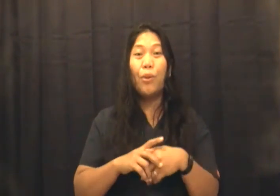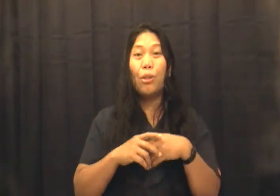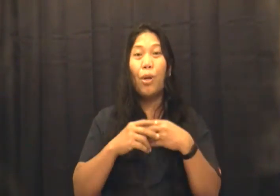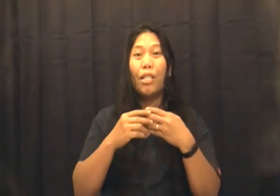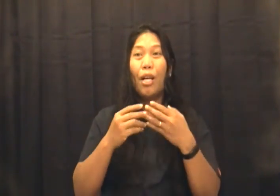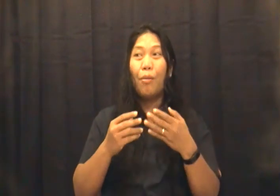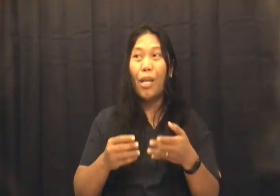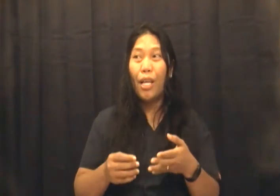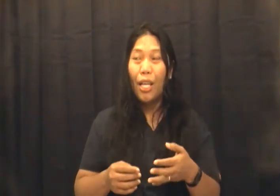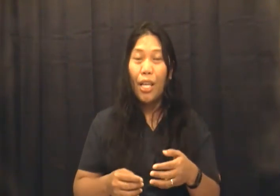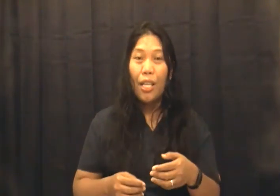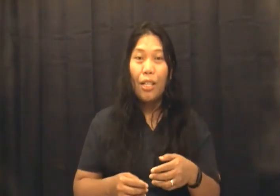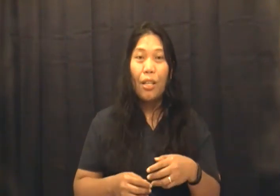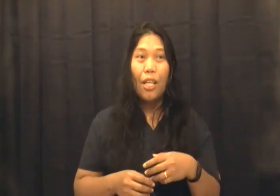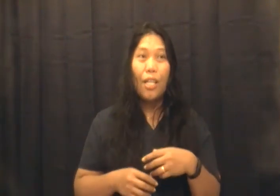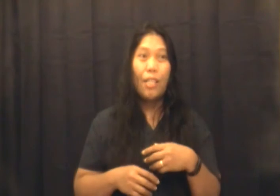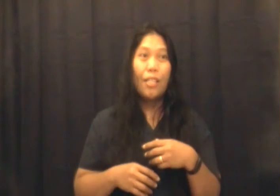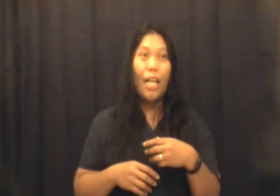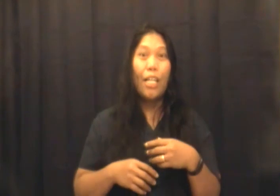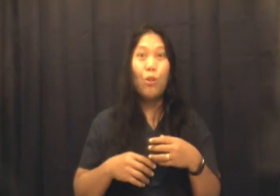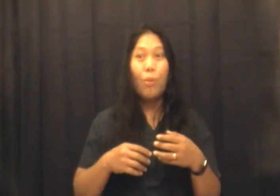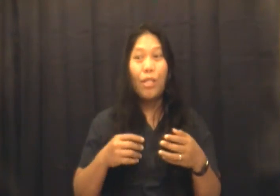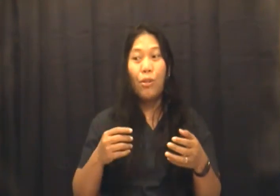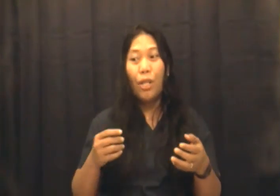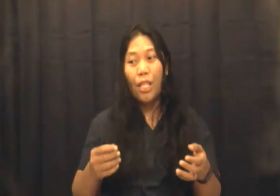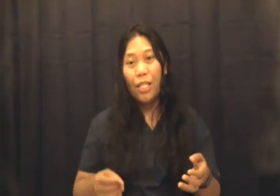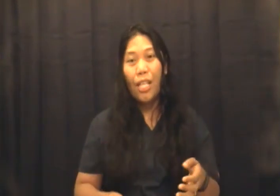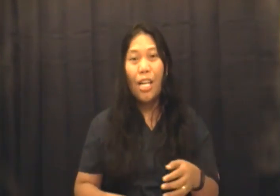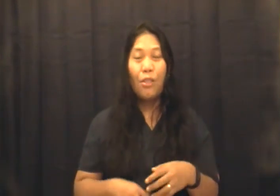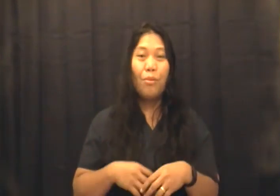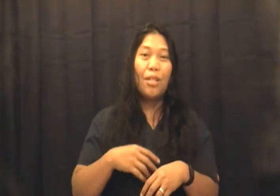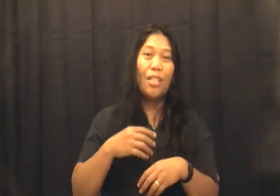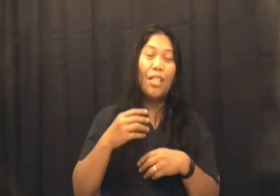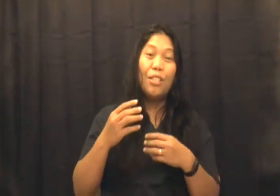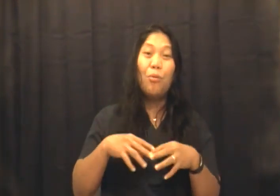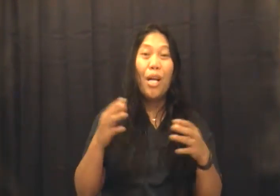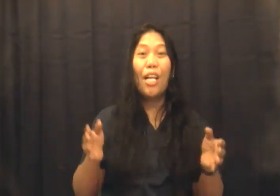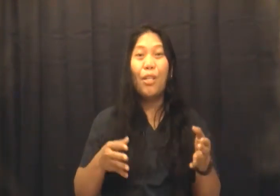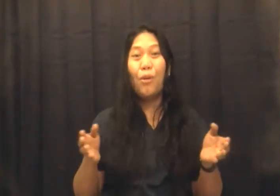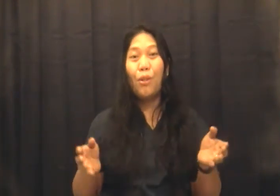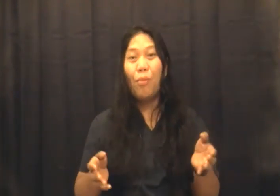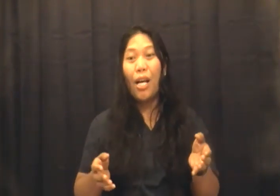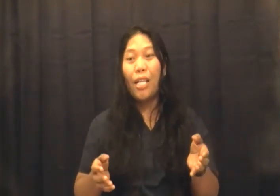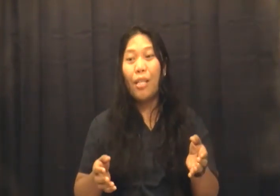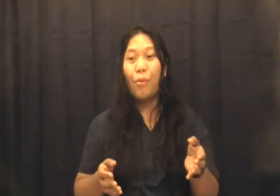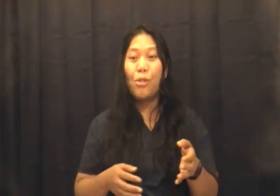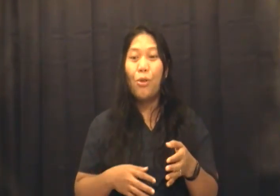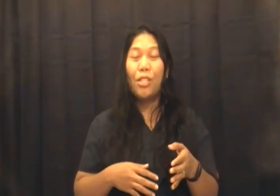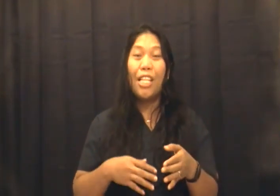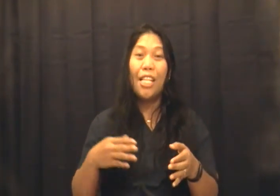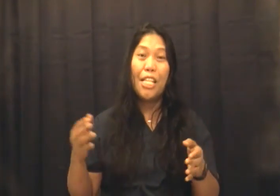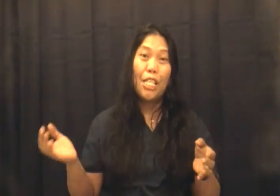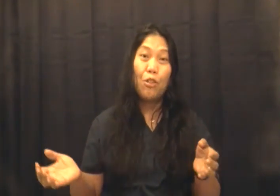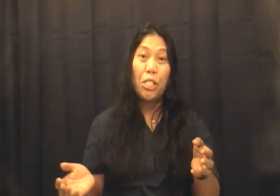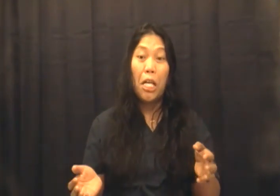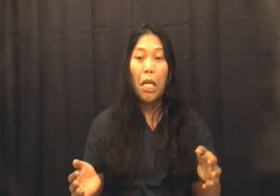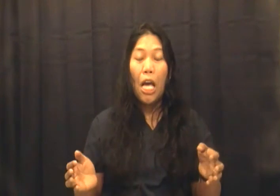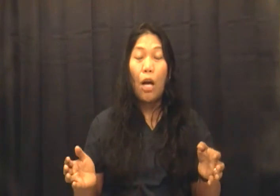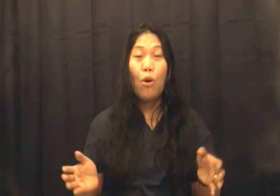nagkwentuhan na kami Kailan dumating yung anak niya Yung mga ganong-ganong bagay Tapos yun, dilinisan ko siya Ako